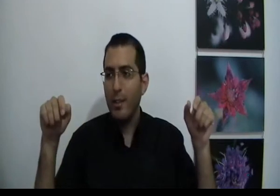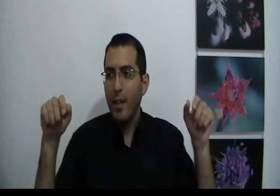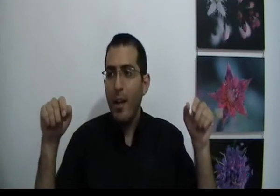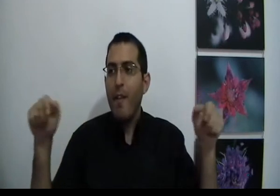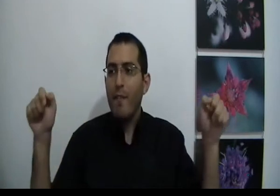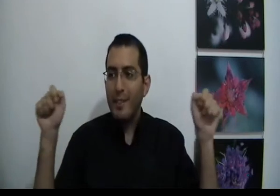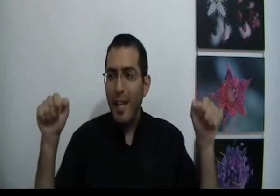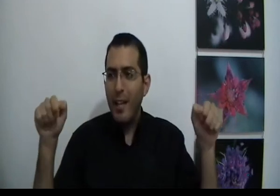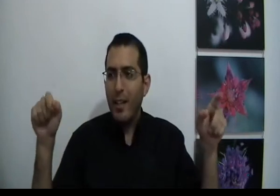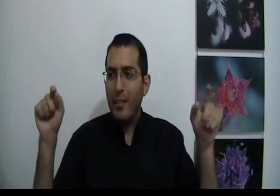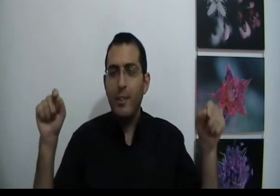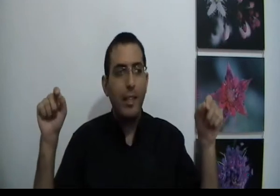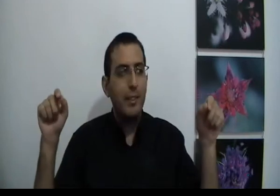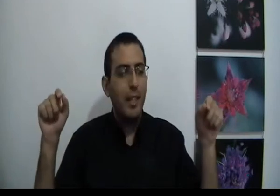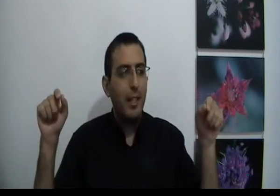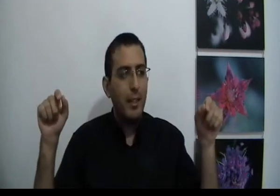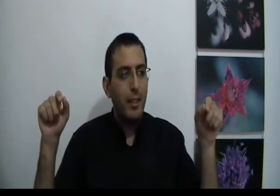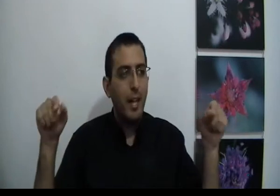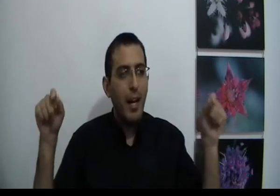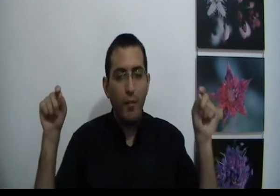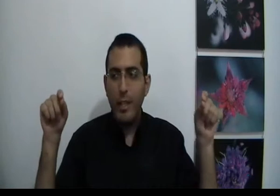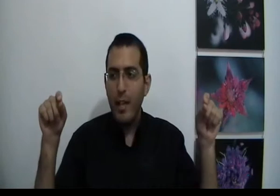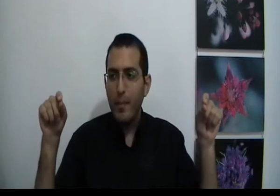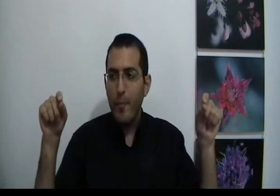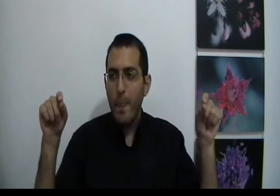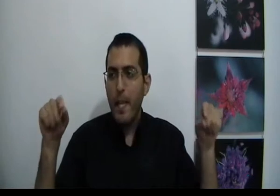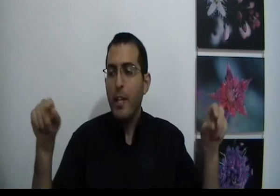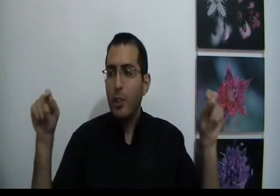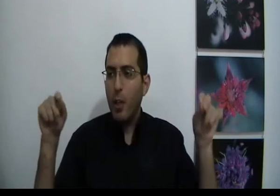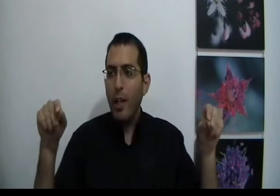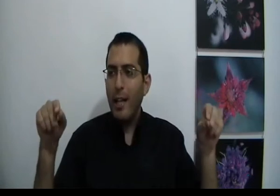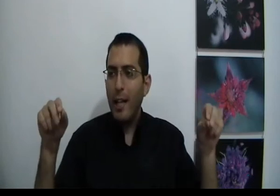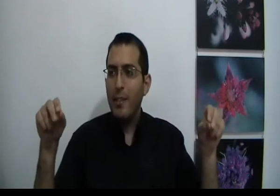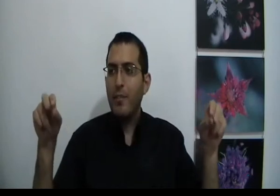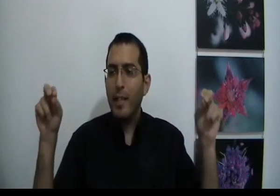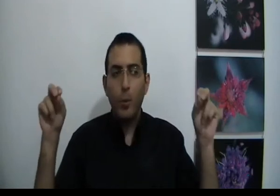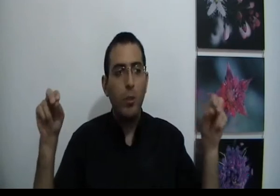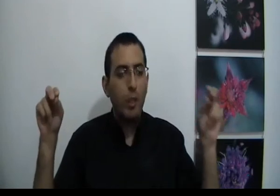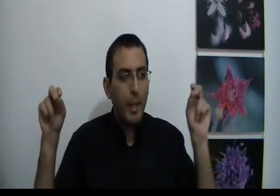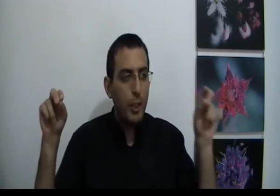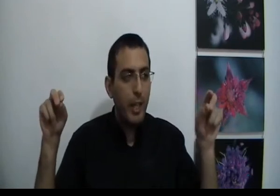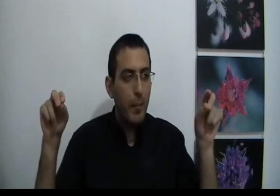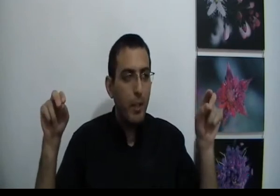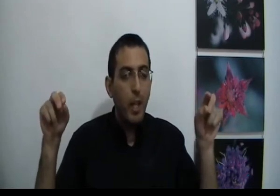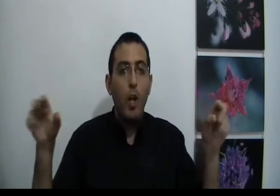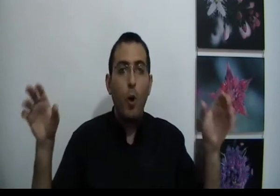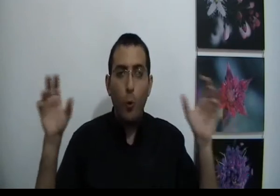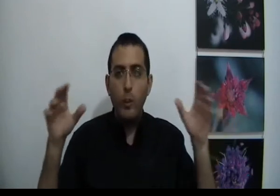וזה כרטיס התניסה לגן עדן ההבנה שהכל אחד וההתמודדות עם הקשיים חוץ